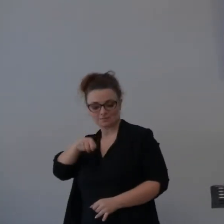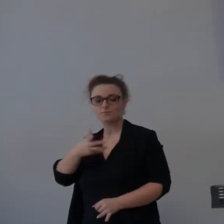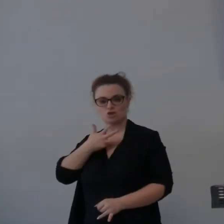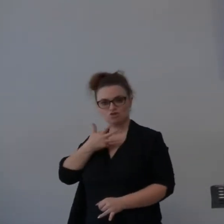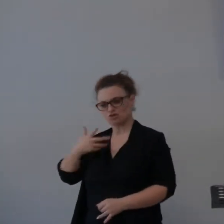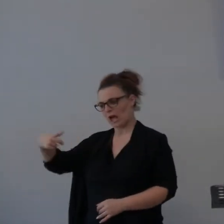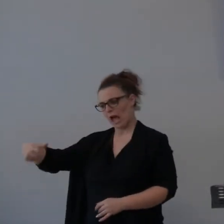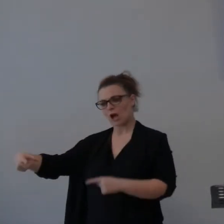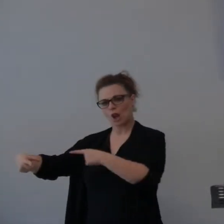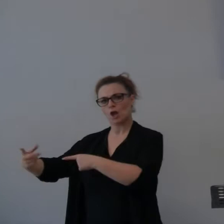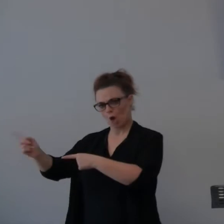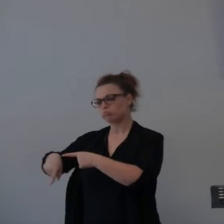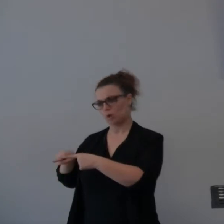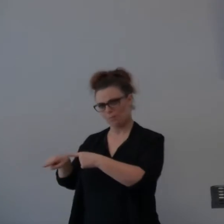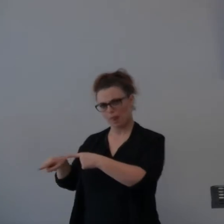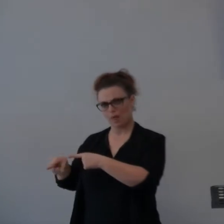anche per lei, non cambia?